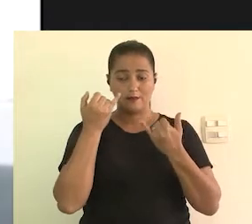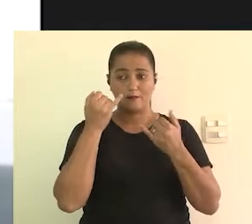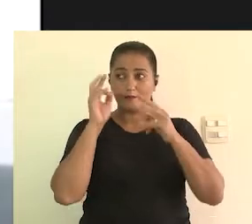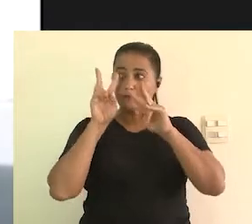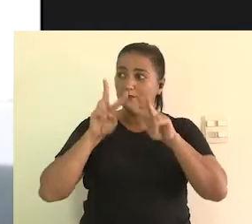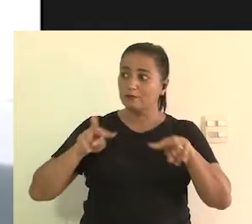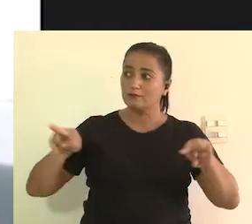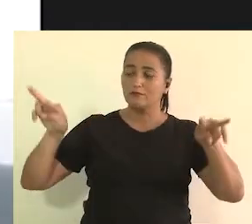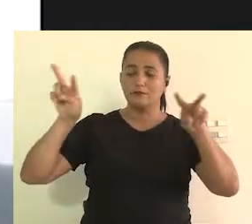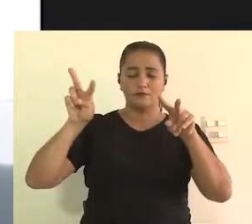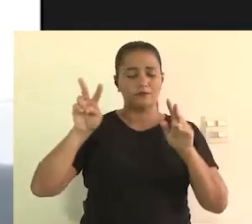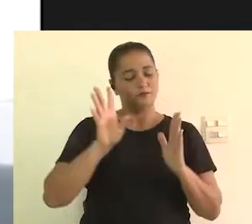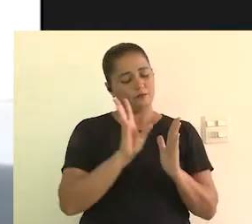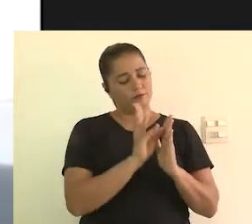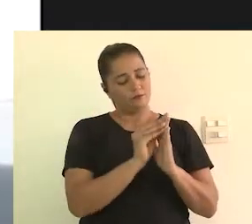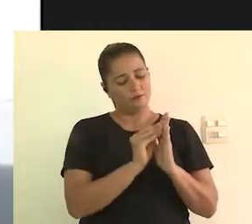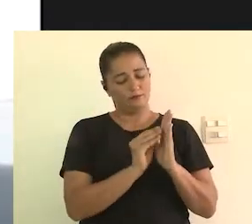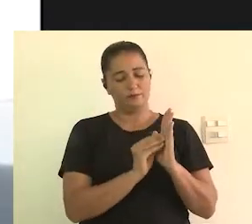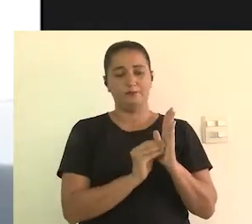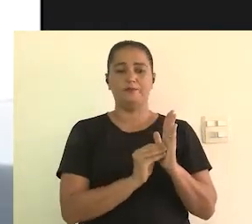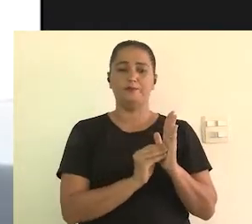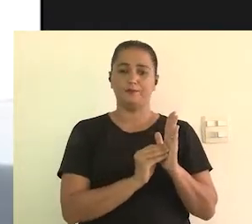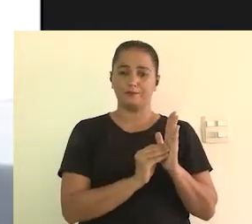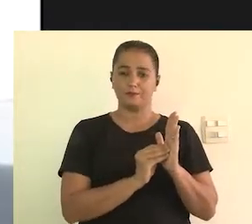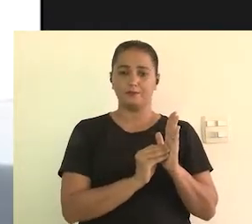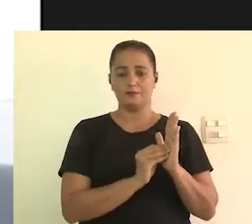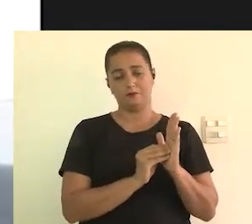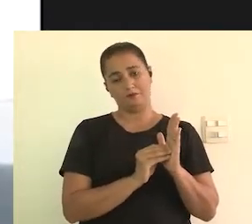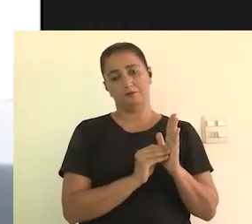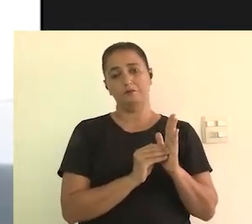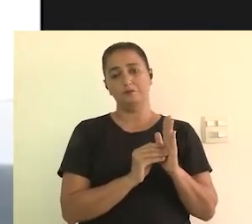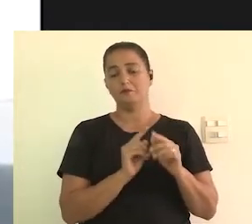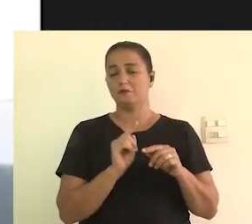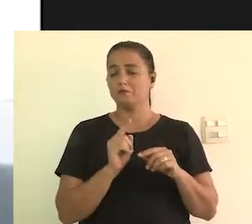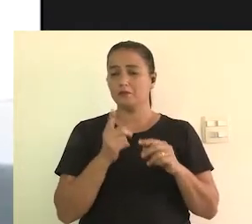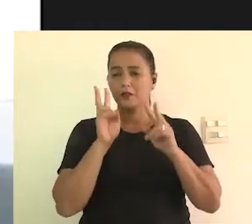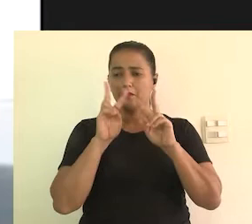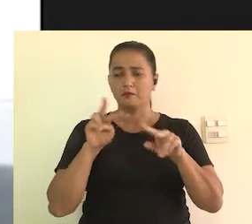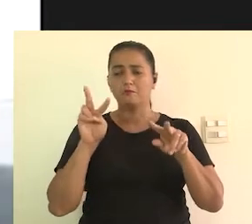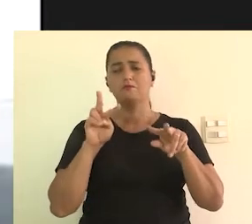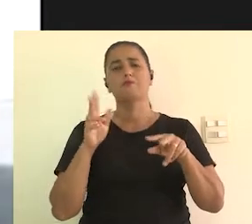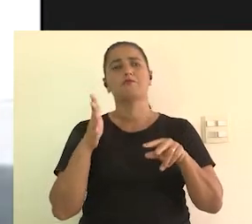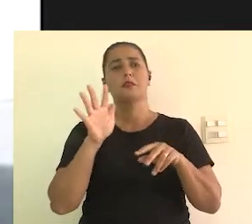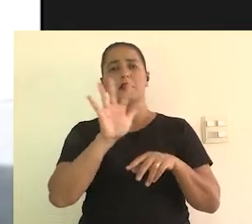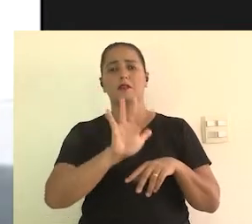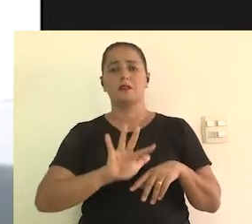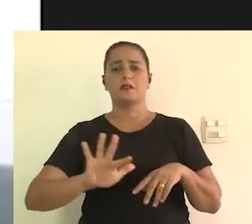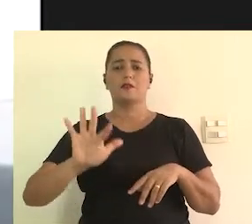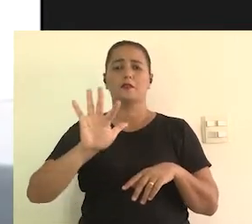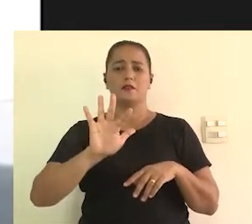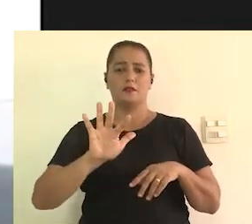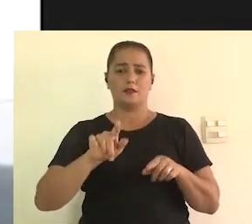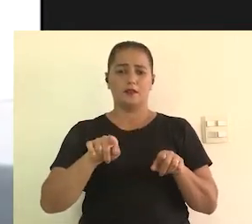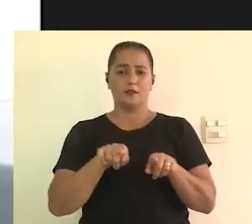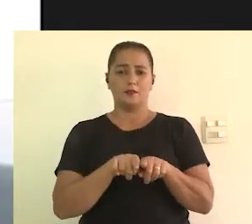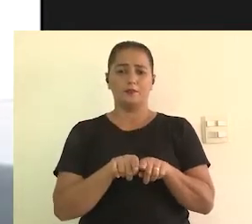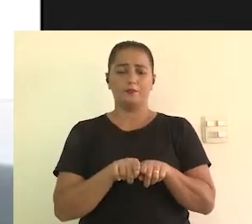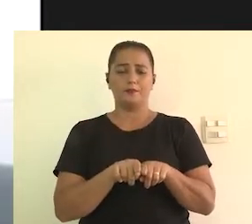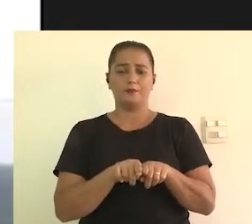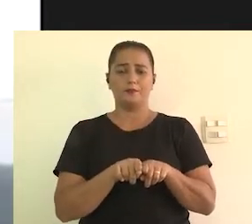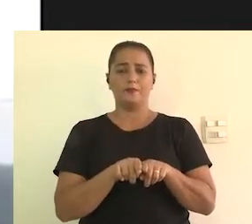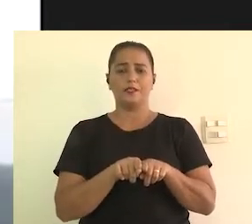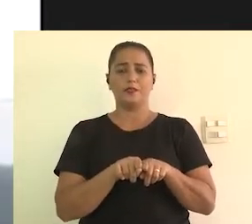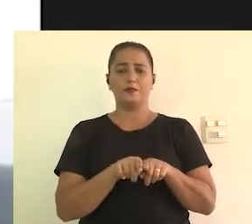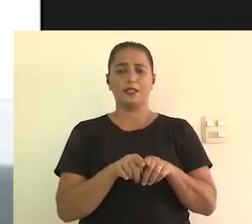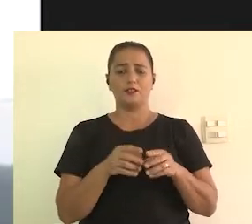um roteiro parcial, traduzindo as informações visuais e verbais. Pode ser um produto